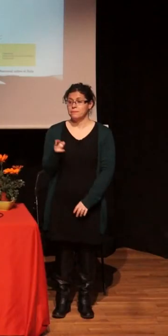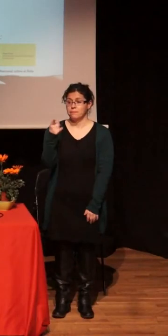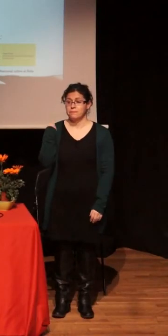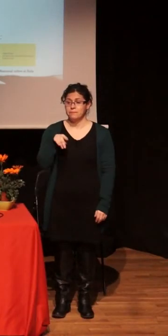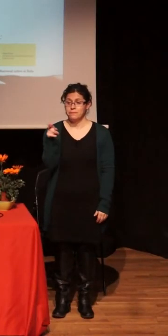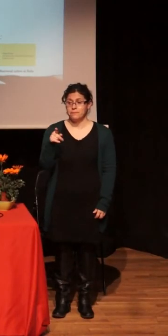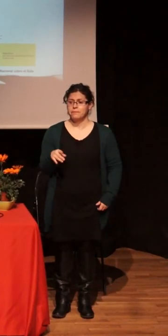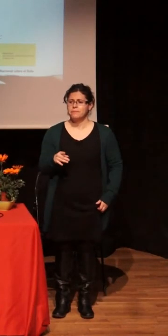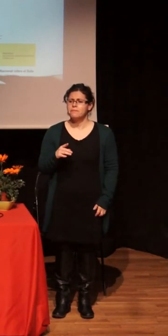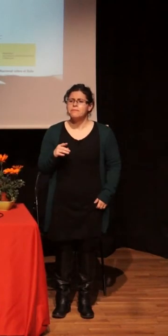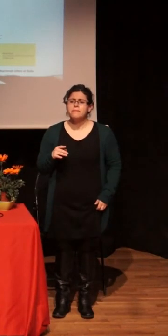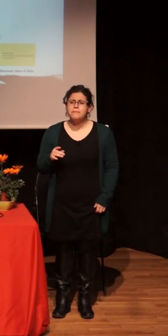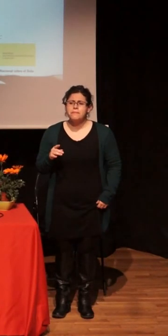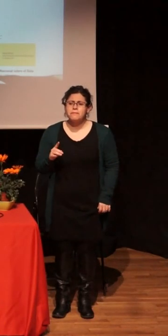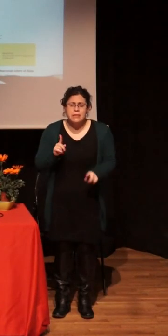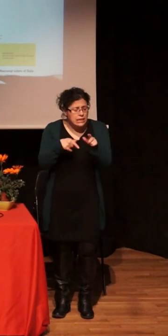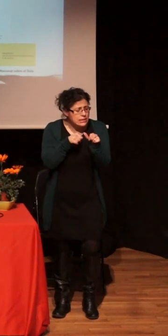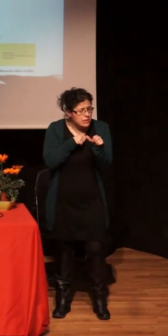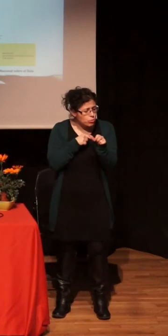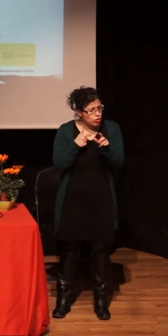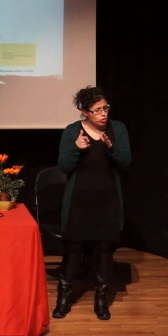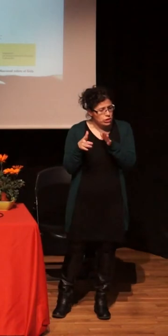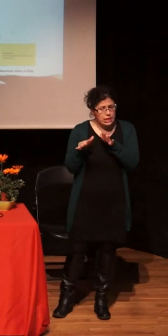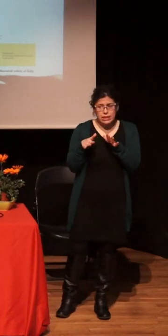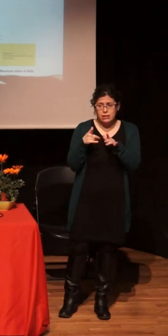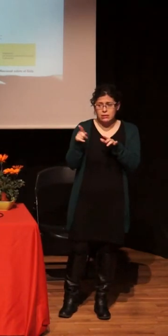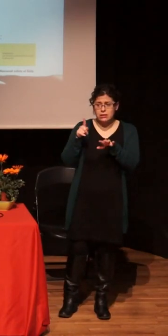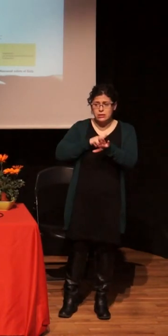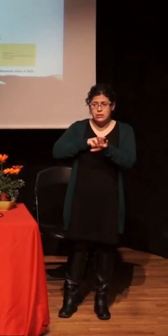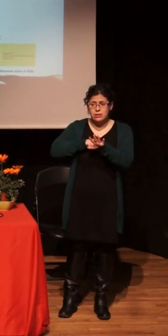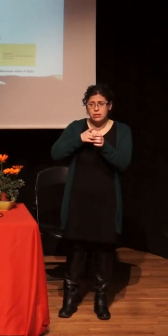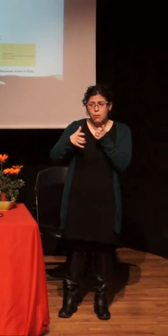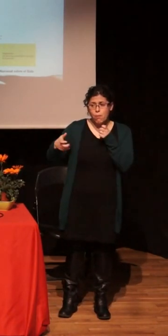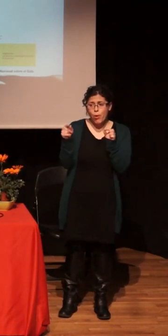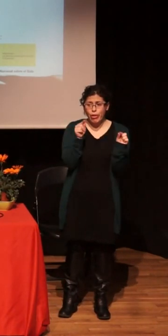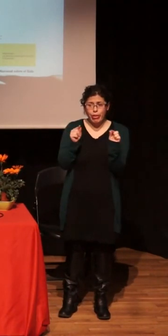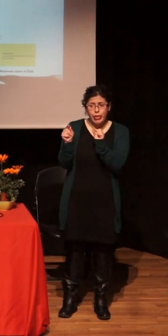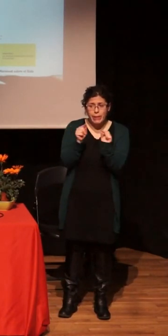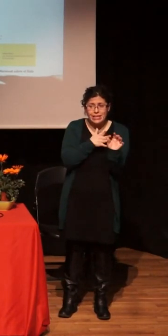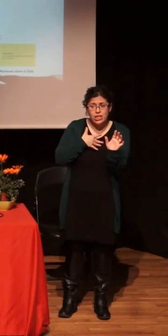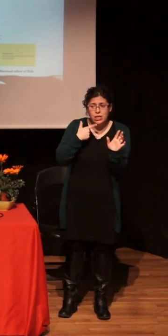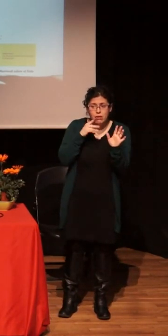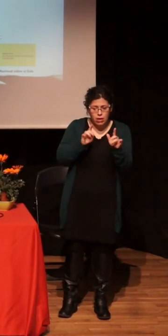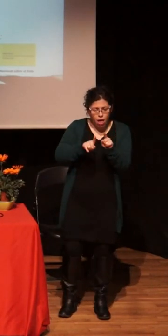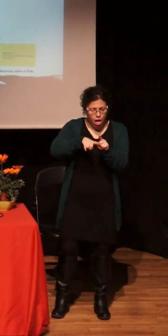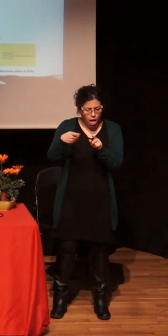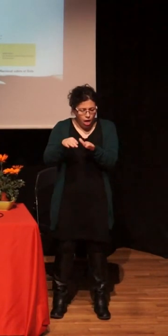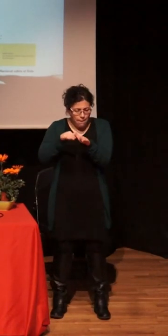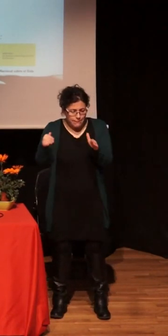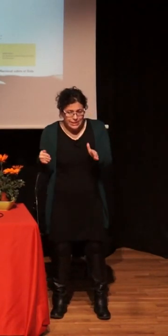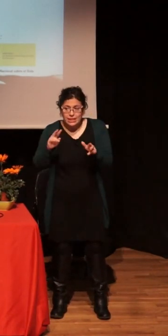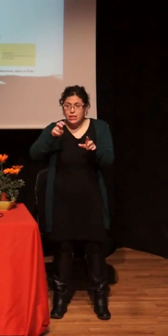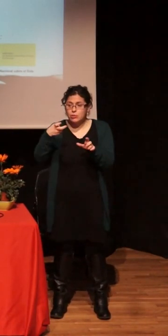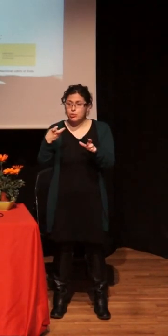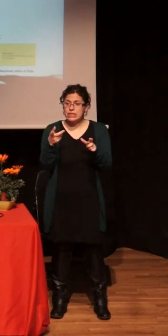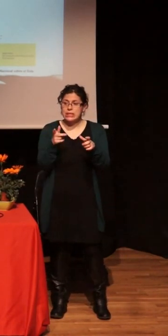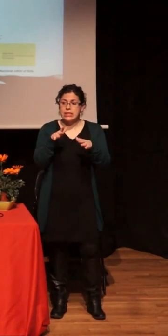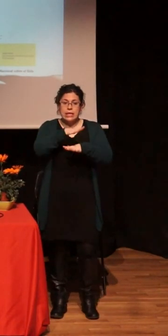Bueno, luego tenemos un espacio más de debate, quiero decir que toca otra mesa y luego tenemos un espacio conjunto entre todas las